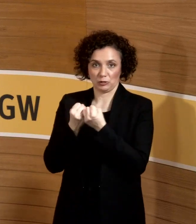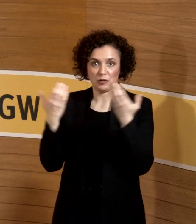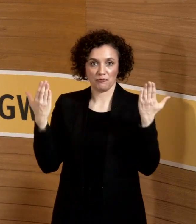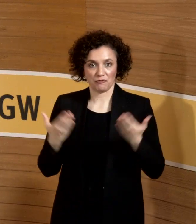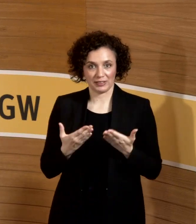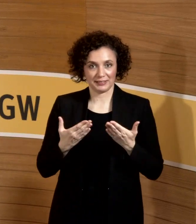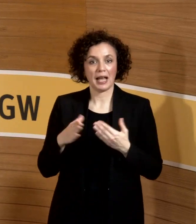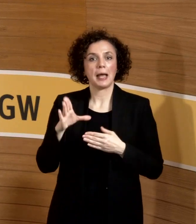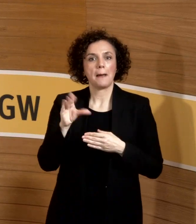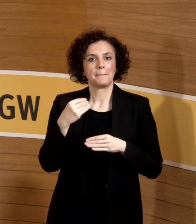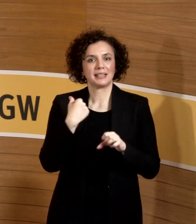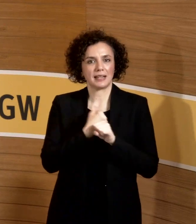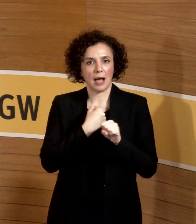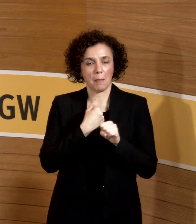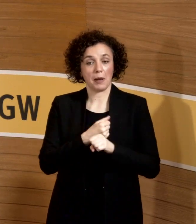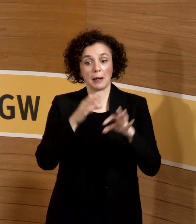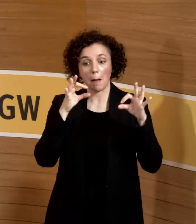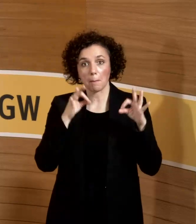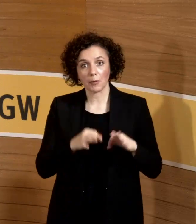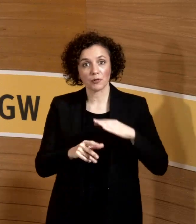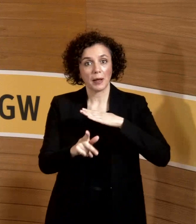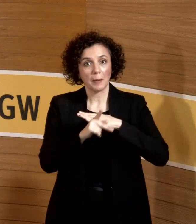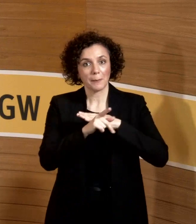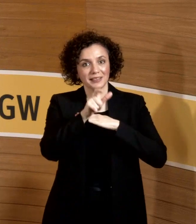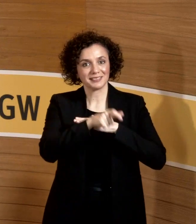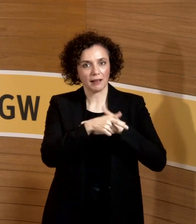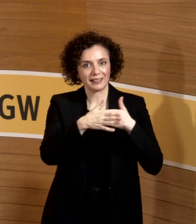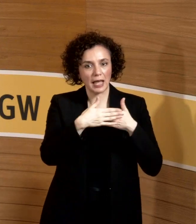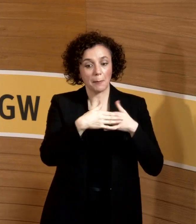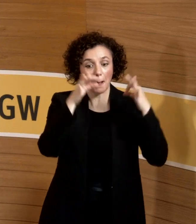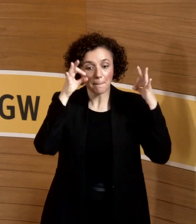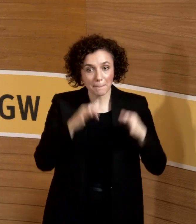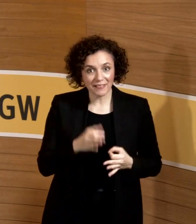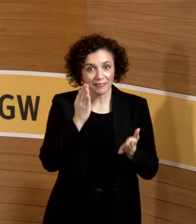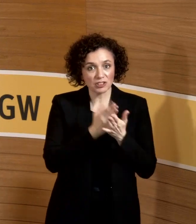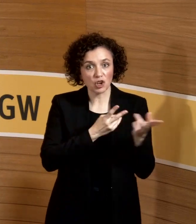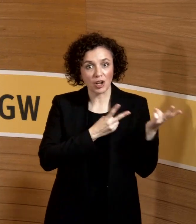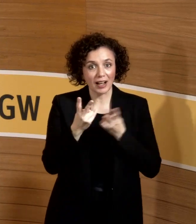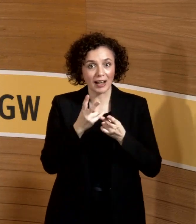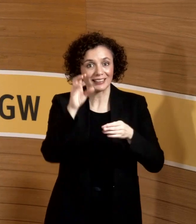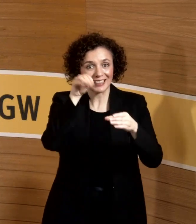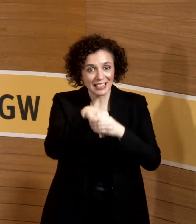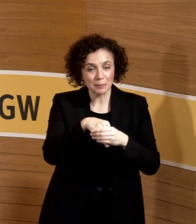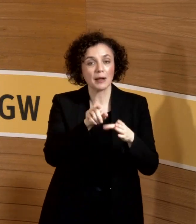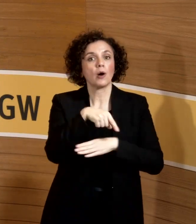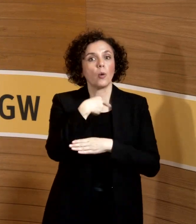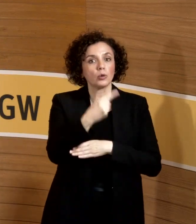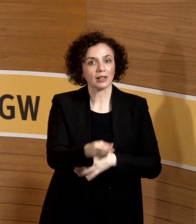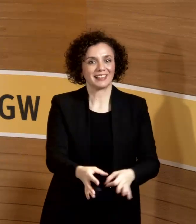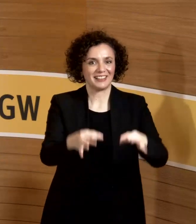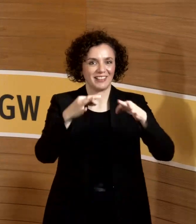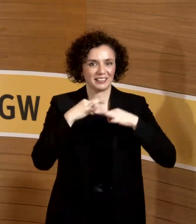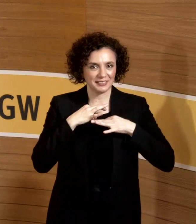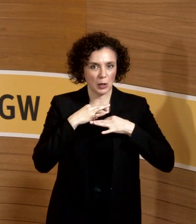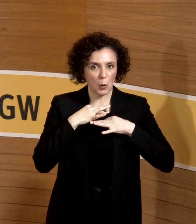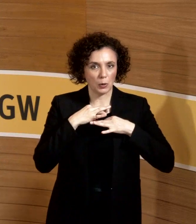im Beigang eine Infektionskrankheit erwirbt und zum Beispiel, was wir nicht hoffen, mit Masern da rumgelaufen ist, natürlich